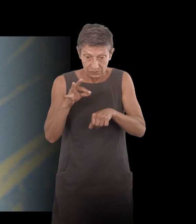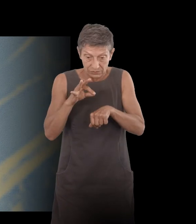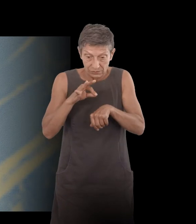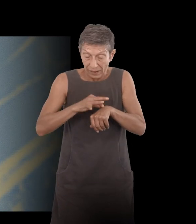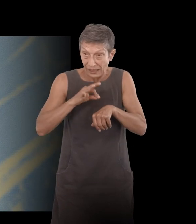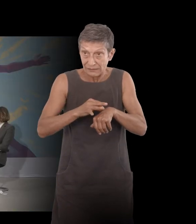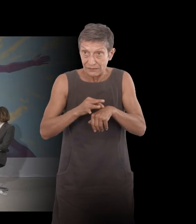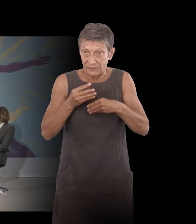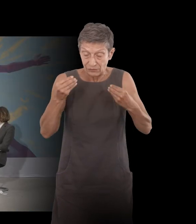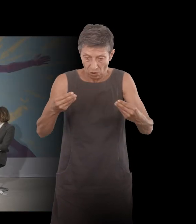une sensation